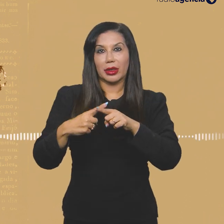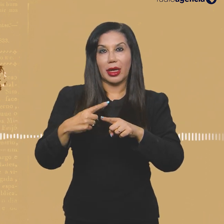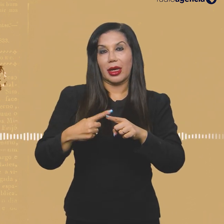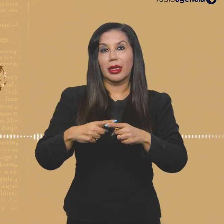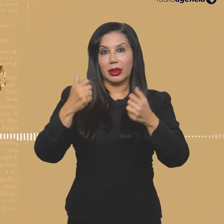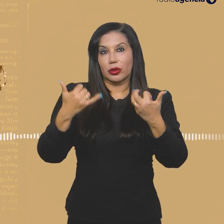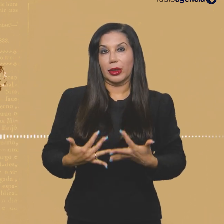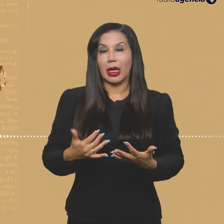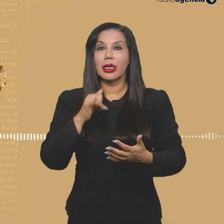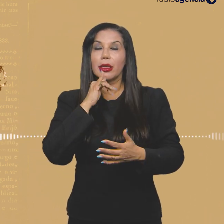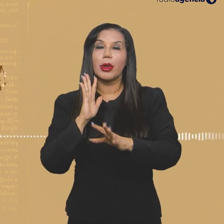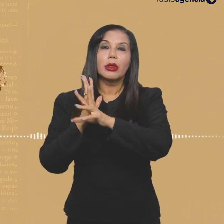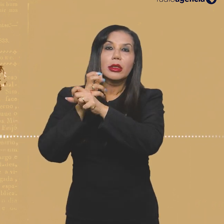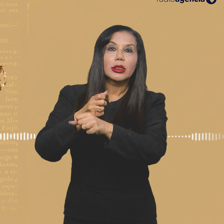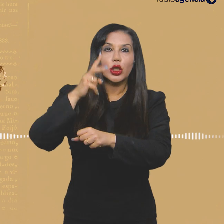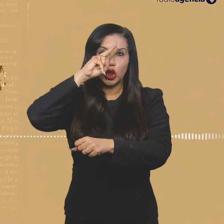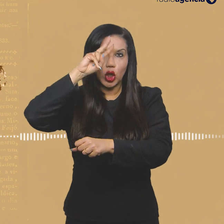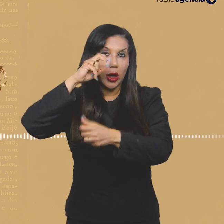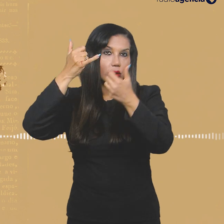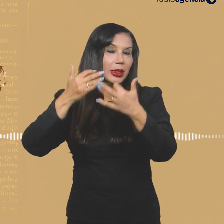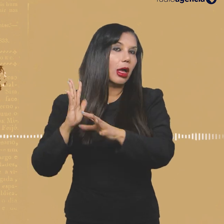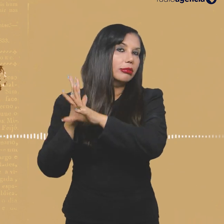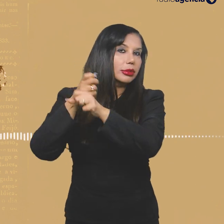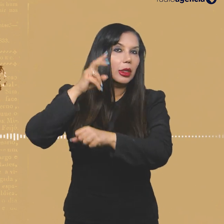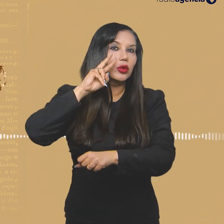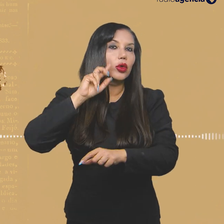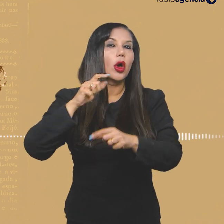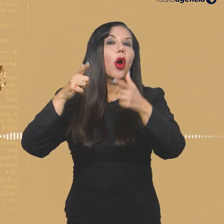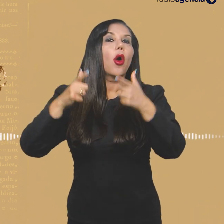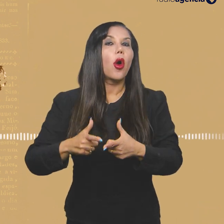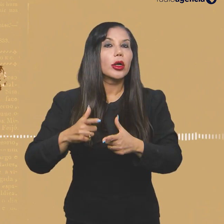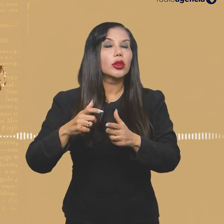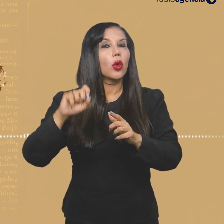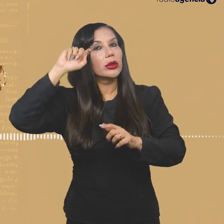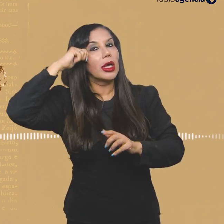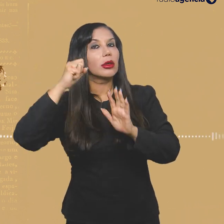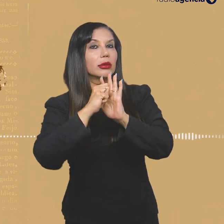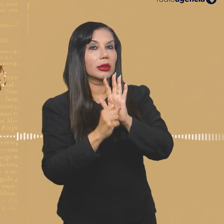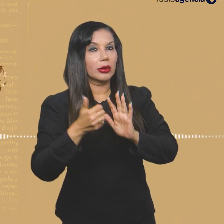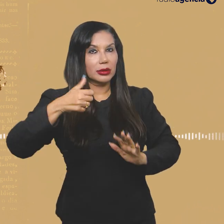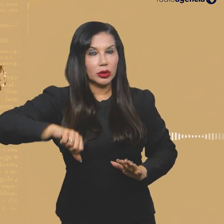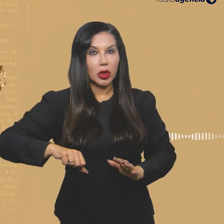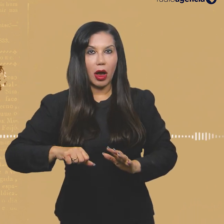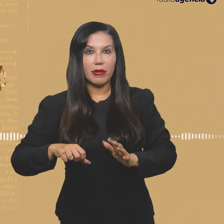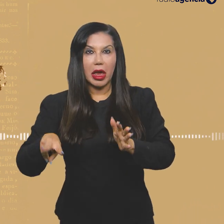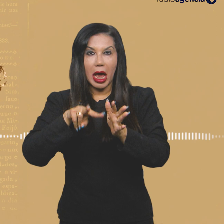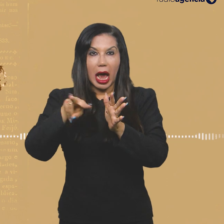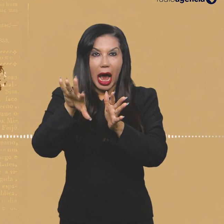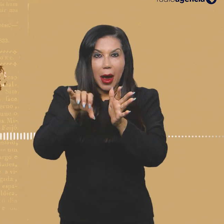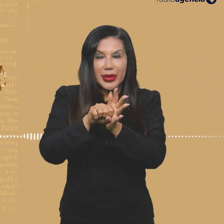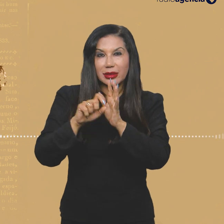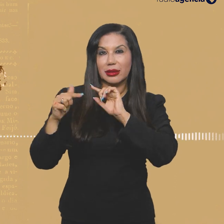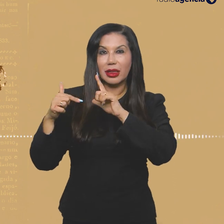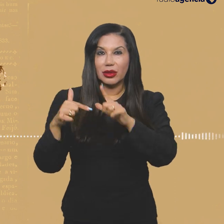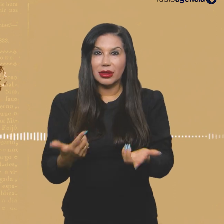Rafael, historicamente, já que você está falando de história, historicamente, onde que estava o negro no jornal do século XIX, nessa mídia chamada tradicional?